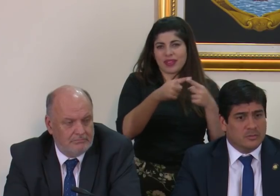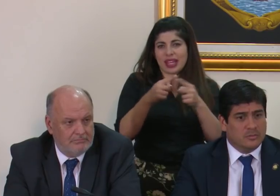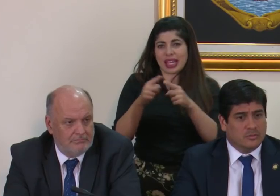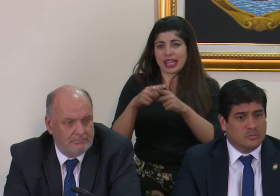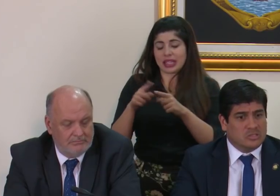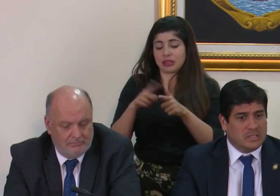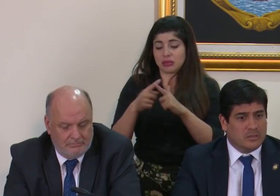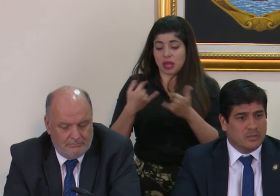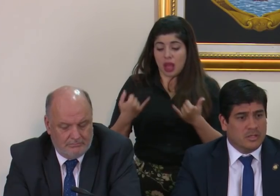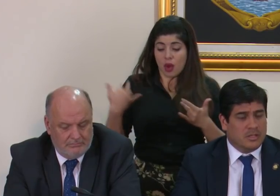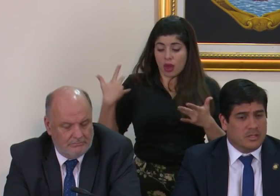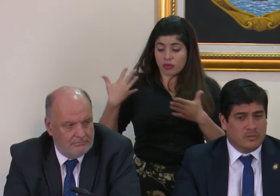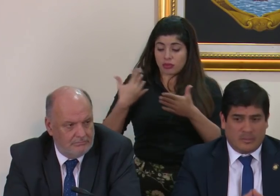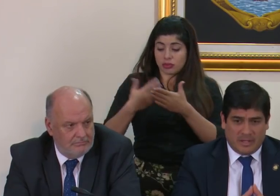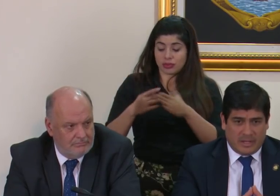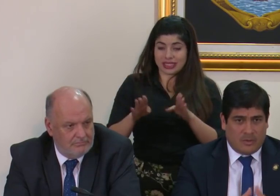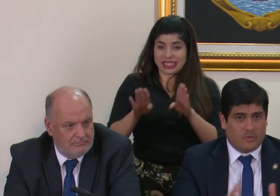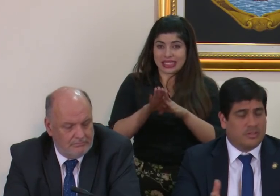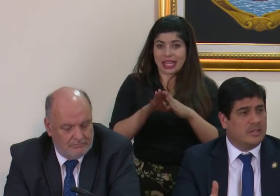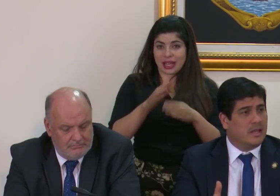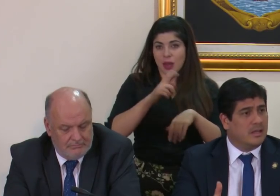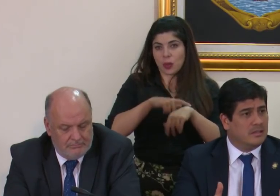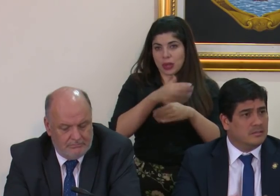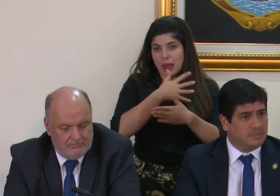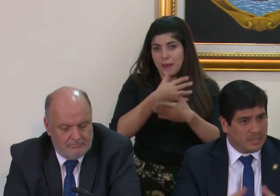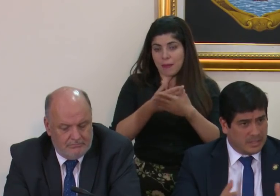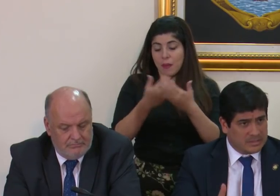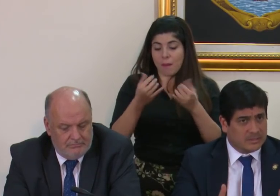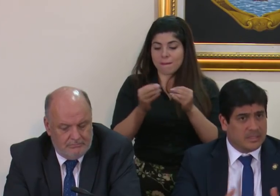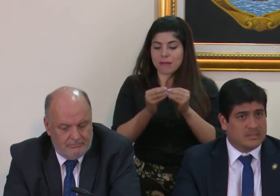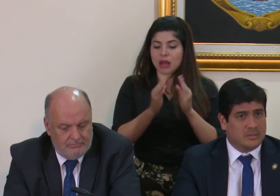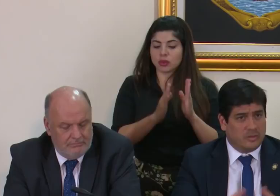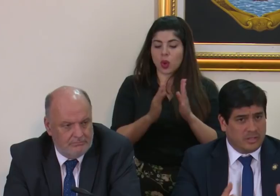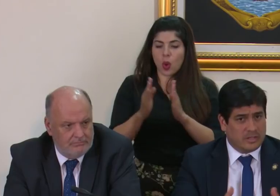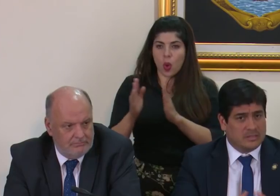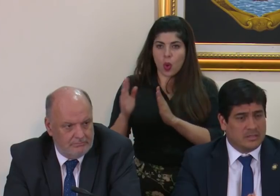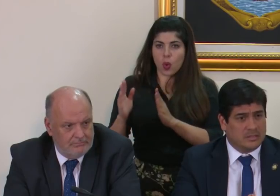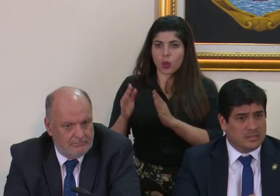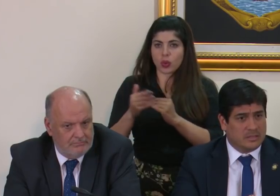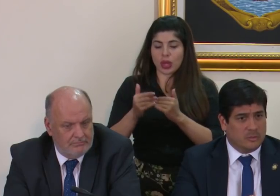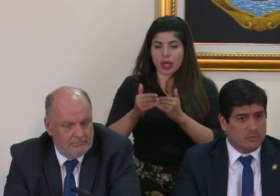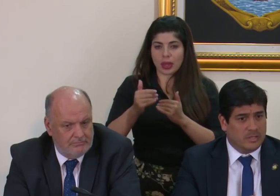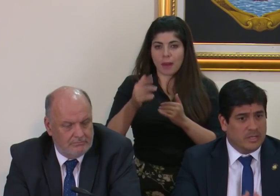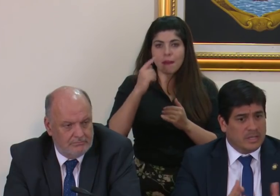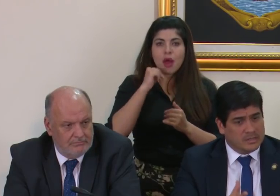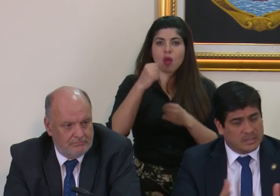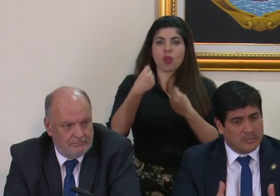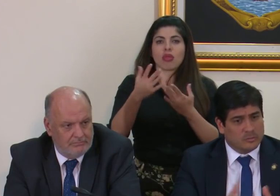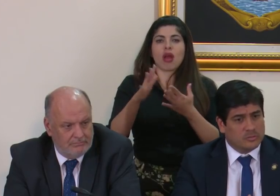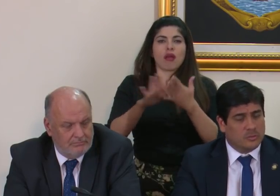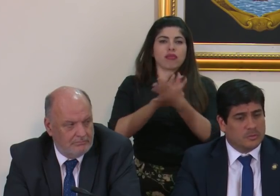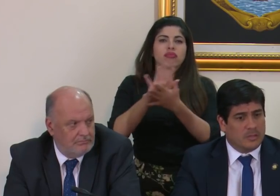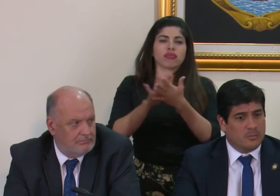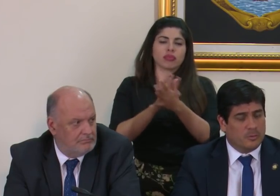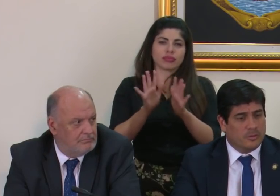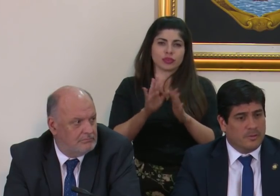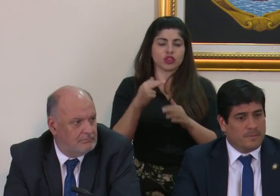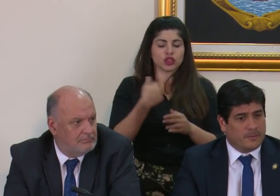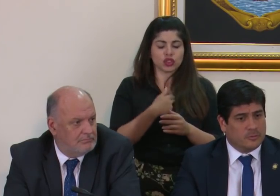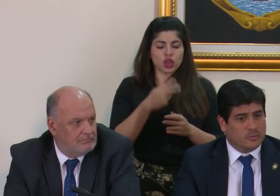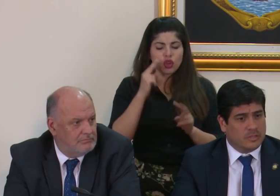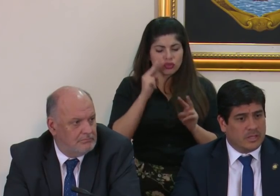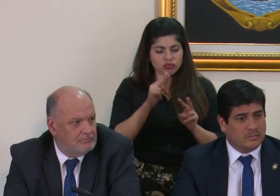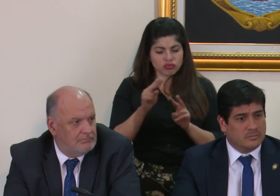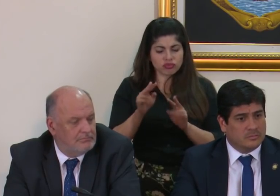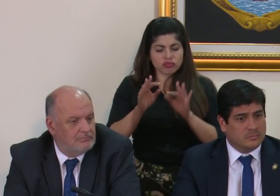cerrando un ciclo y de una manera ordenada para dar certeza y no generar incertidumbre es que hemos optado por